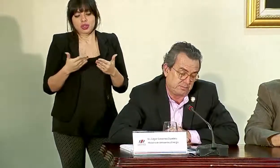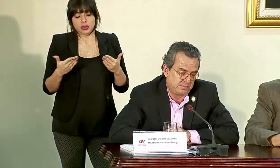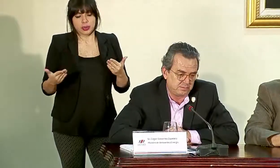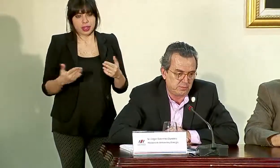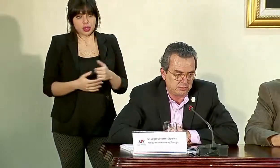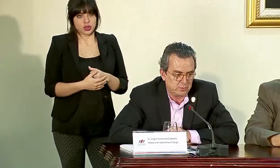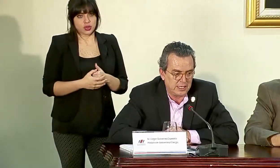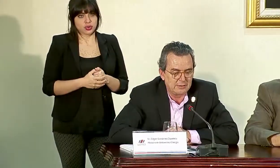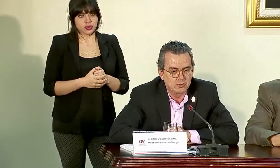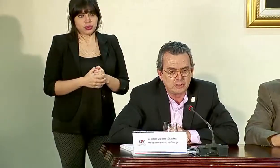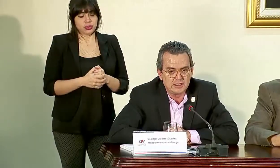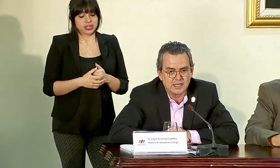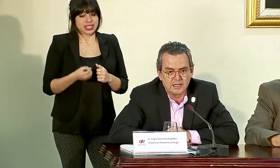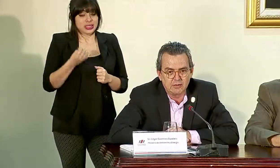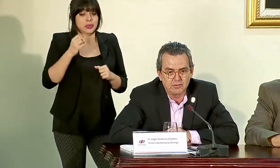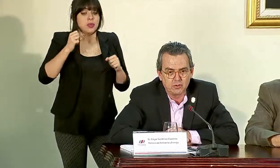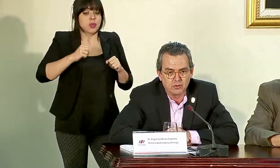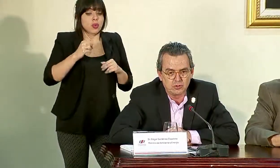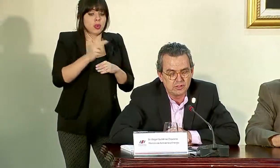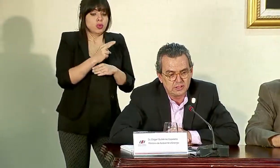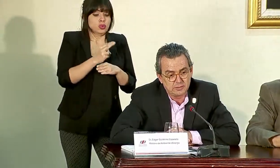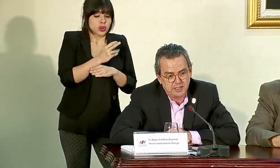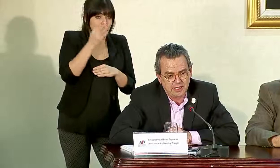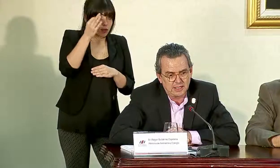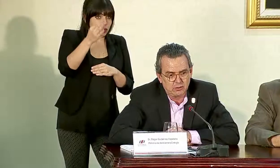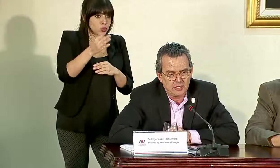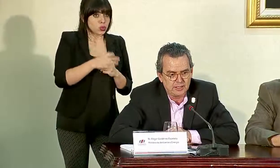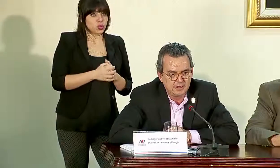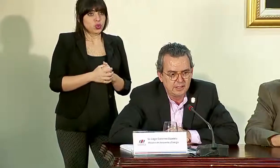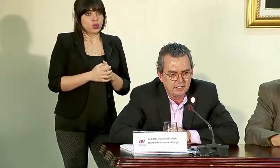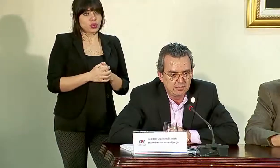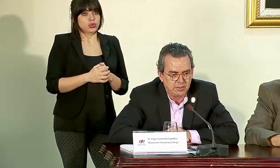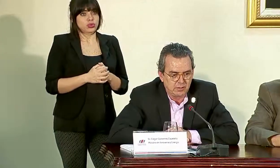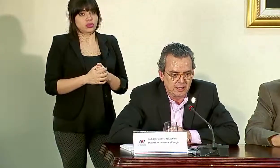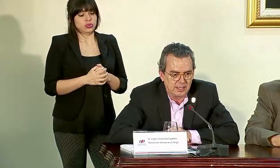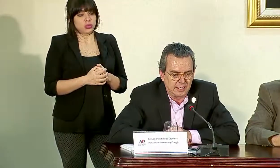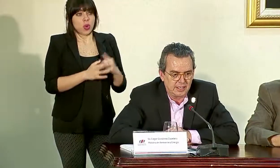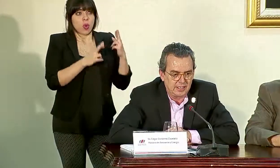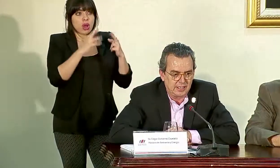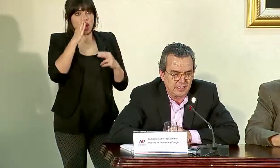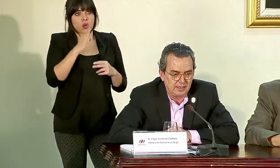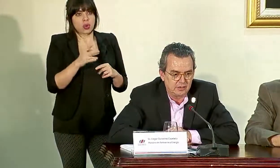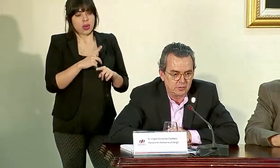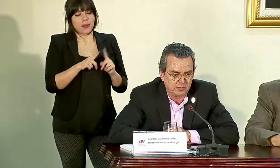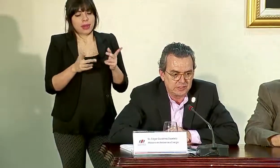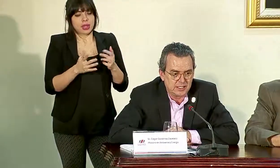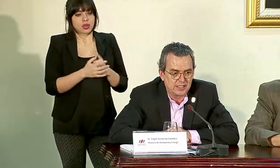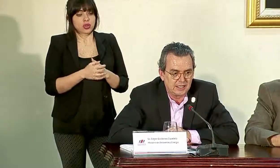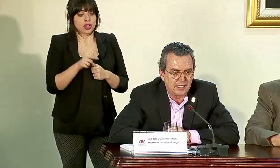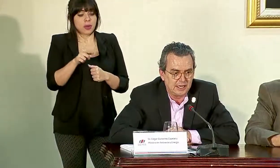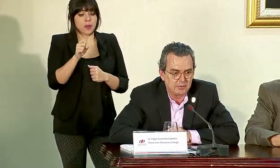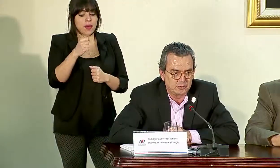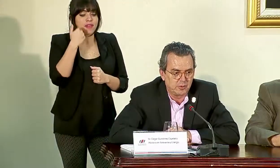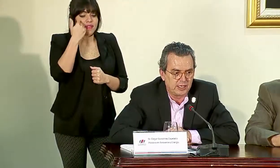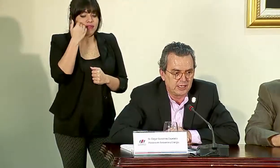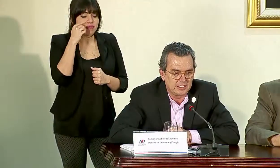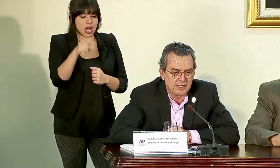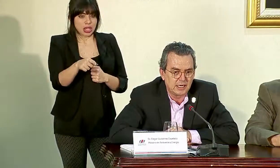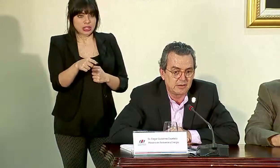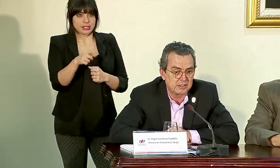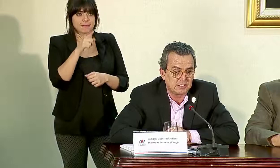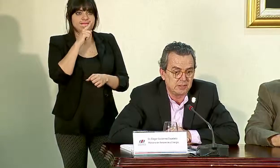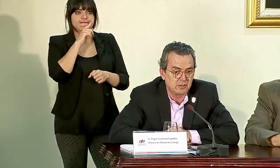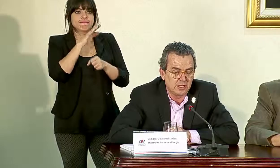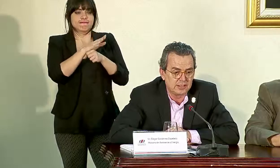pudiéramos utilizar en un futuro, esperaría que nunca, pero que nos facilitaría, digamos, poder